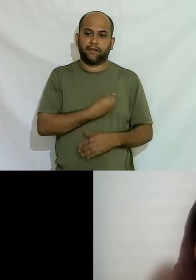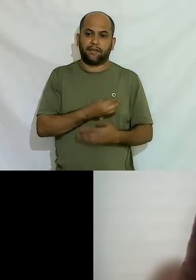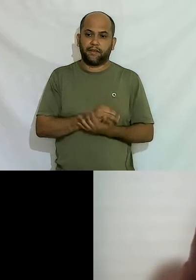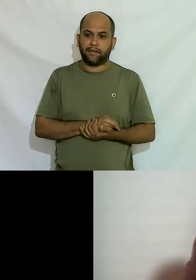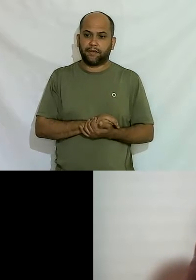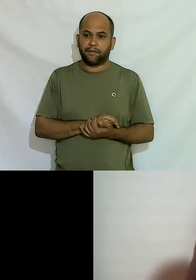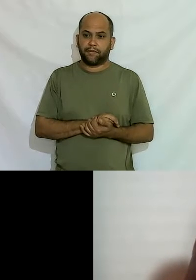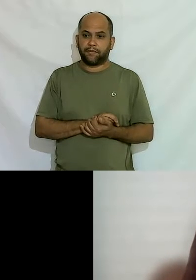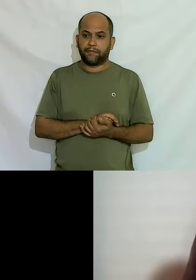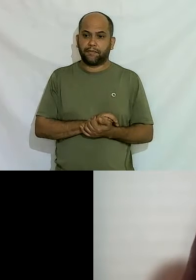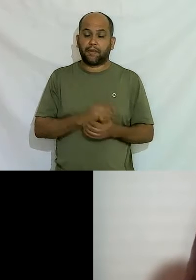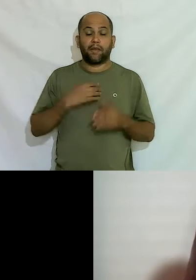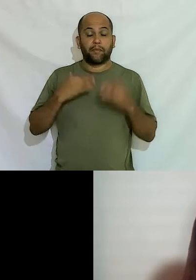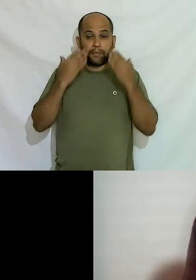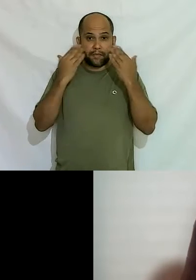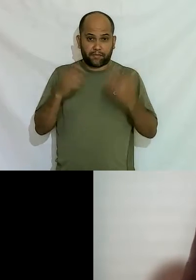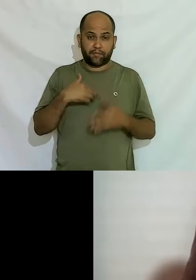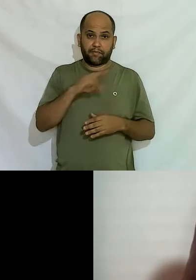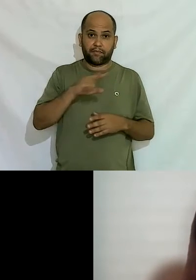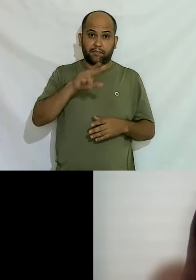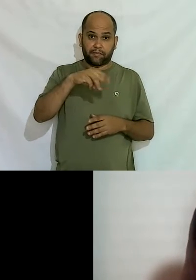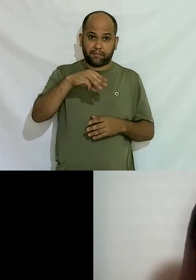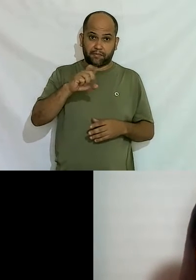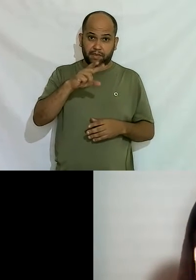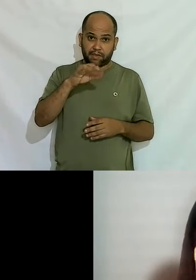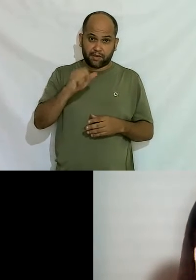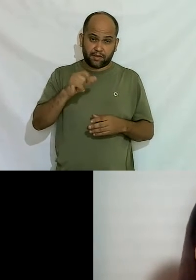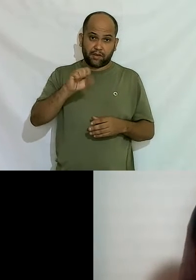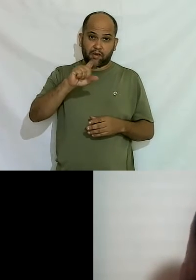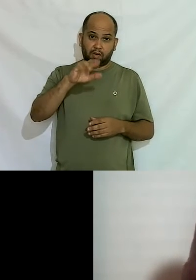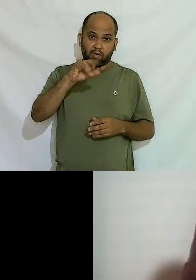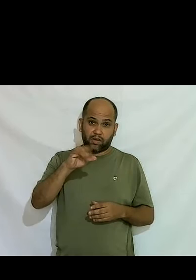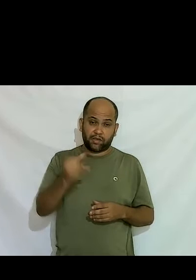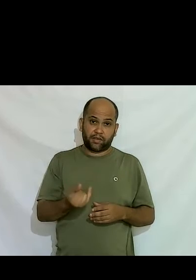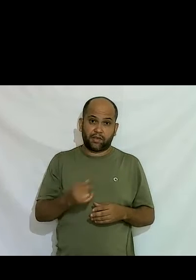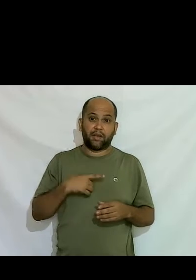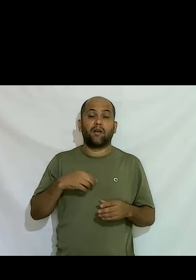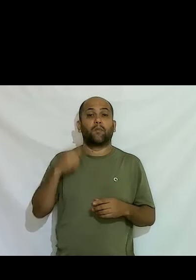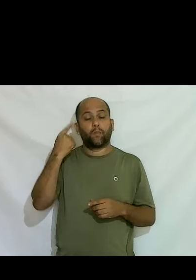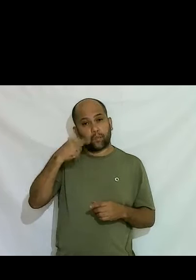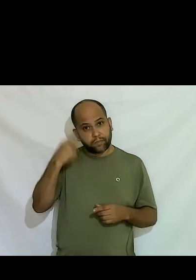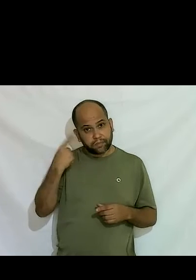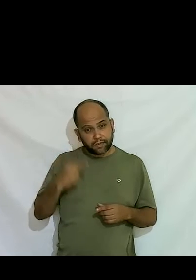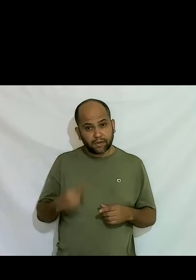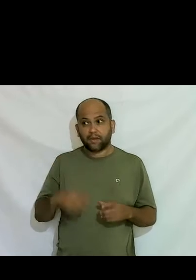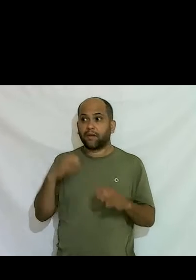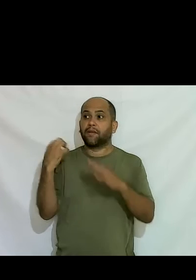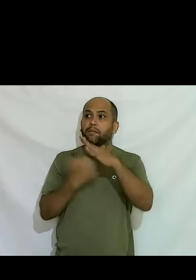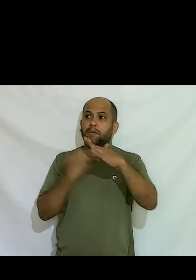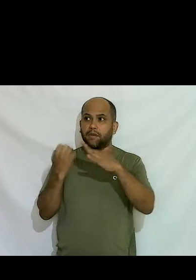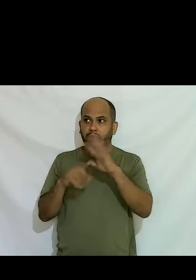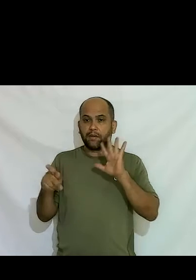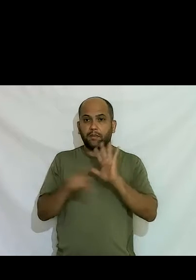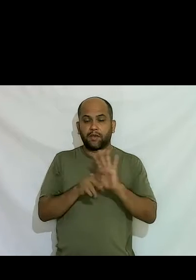eu vou me apresentar meu nome é Márcia Rocha eu sou advogada sou empresária advogada integrante da